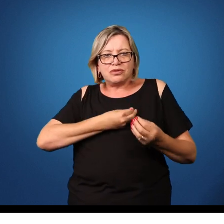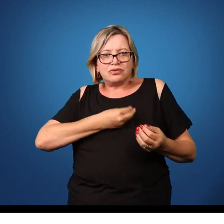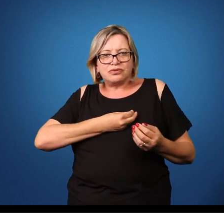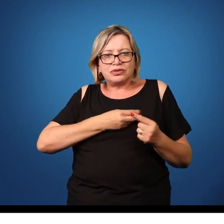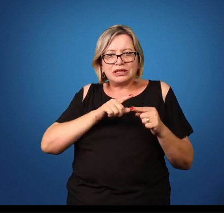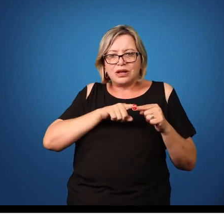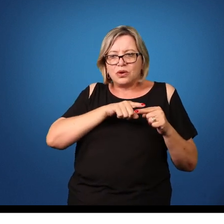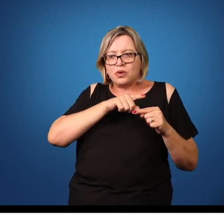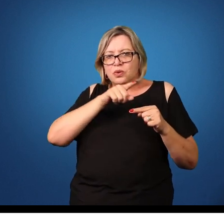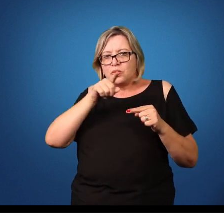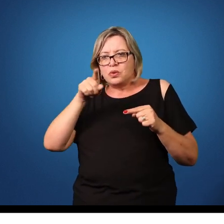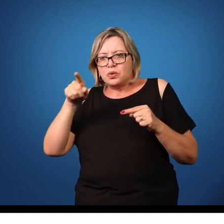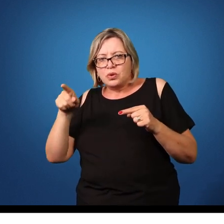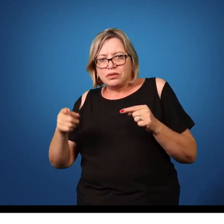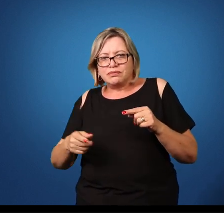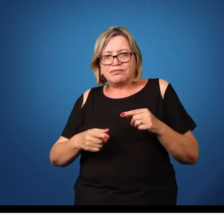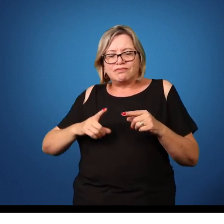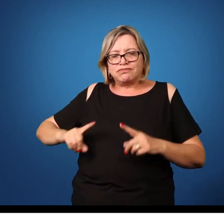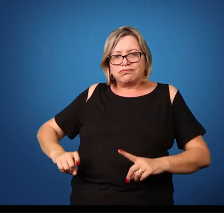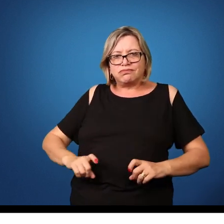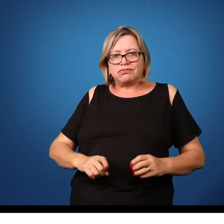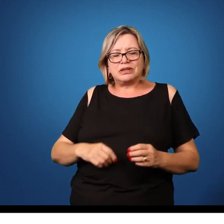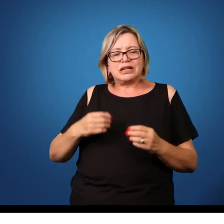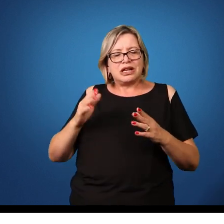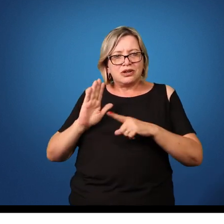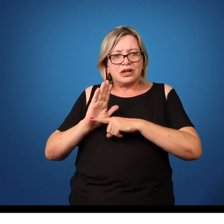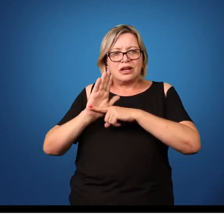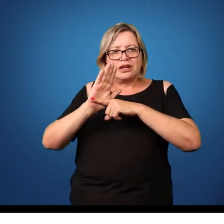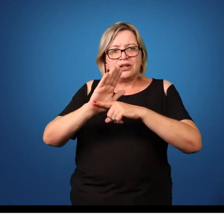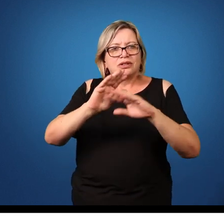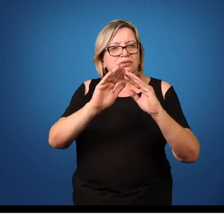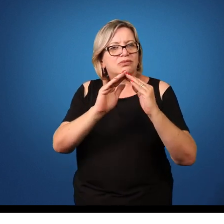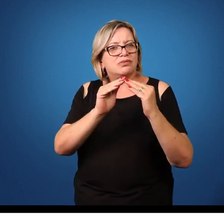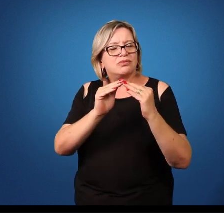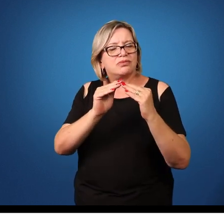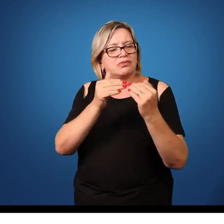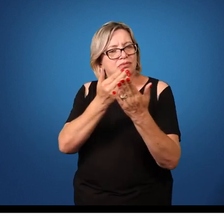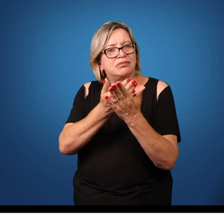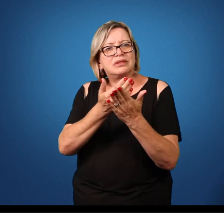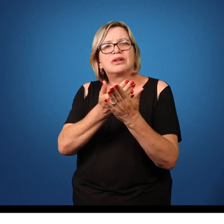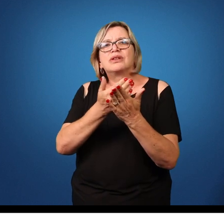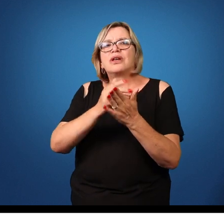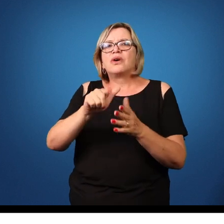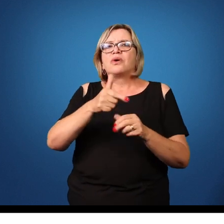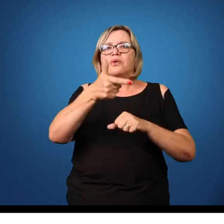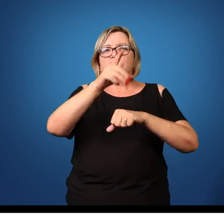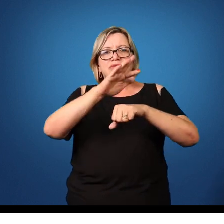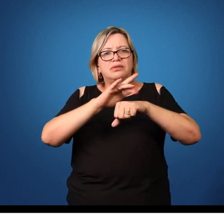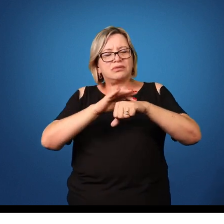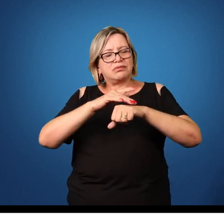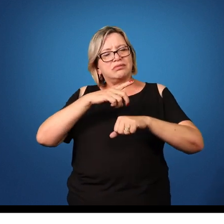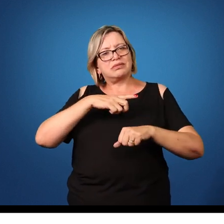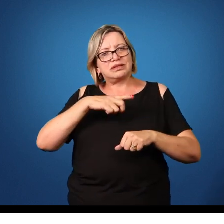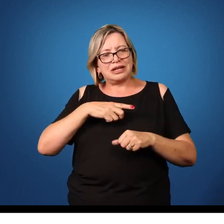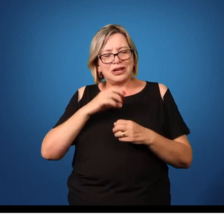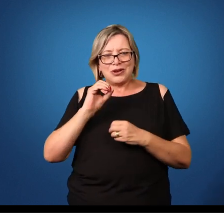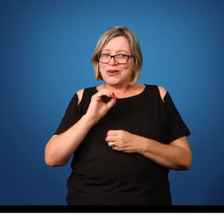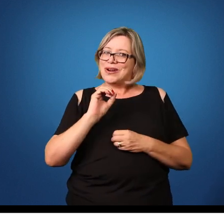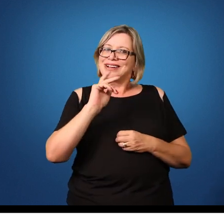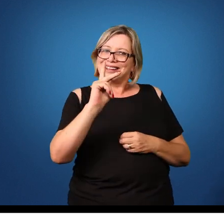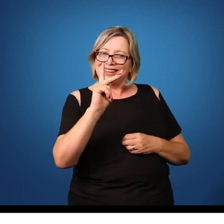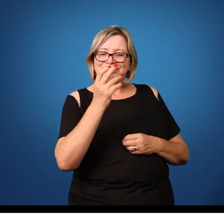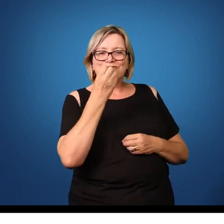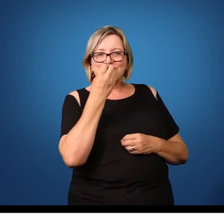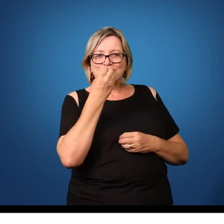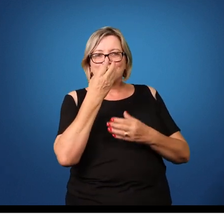auxilie nos estudos avançados das outras doenças caracterizadas pelos nematóides, ok? Então